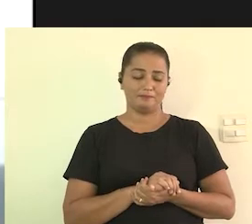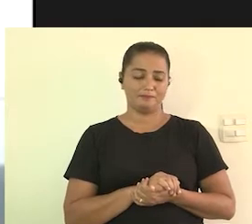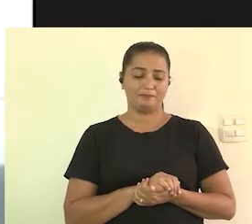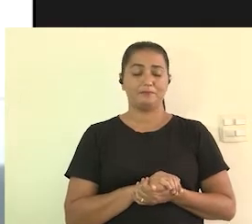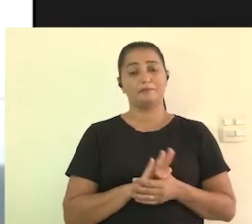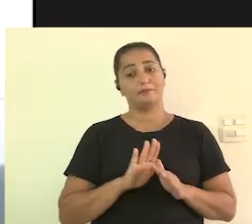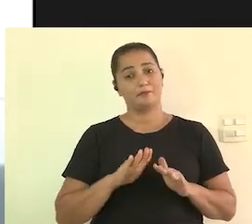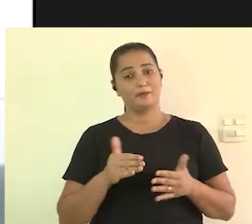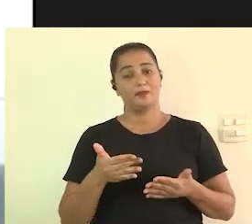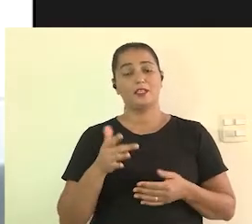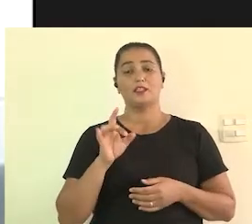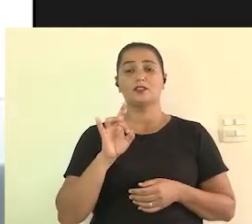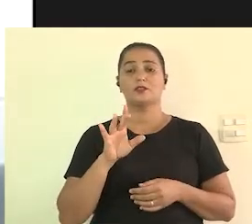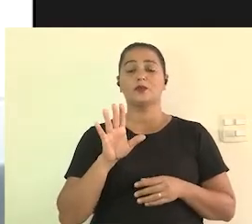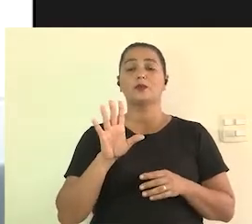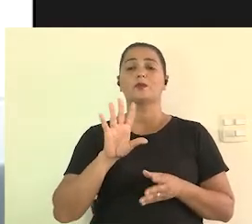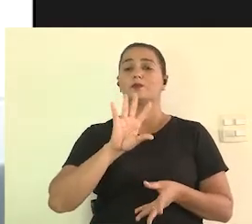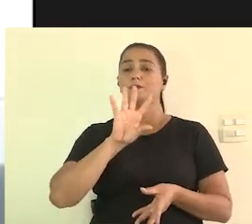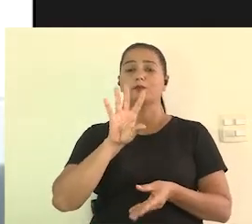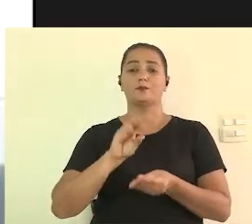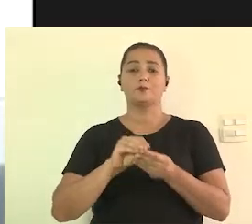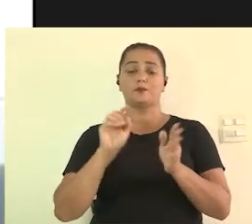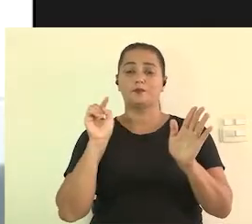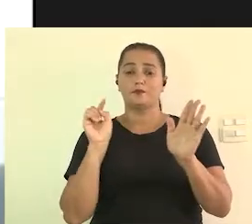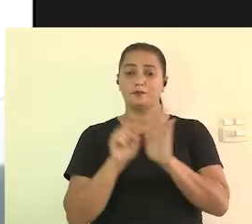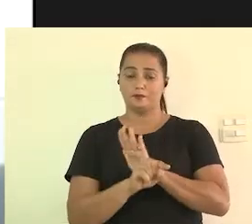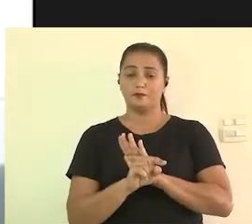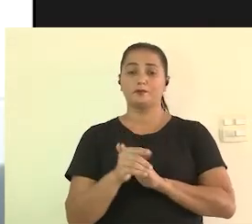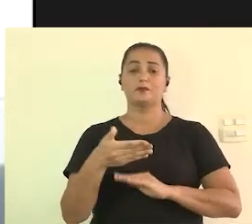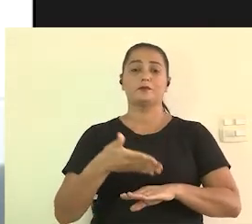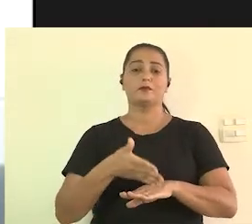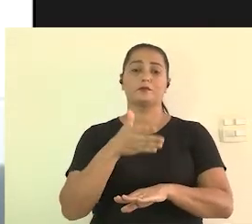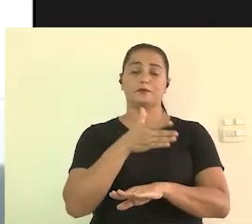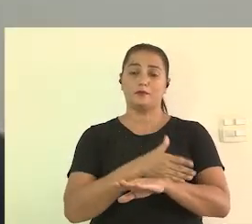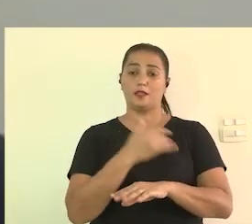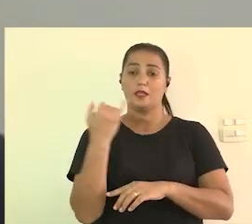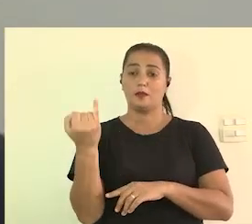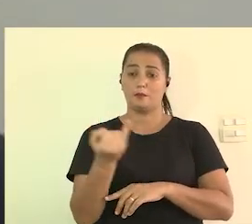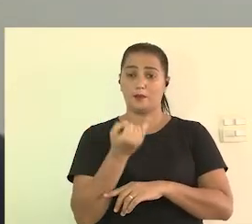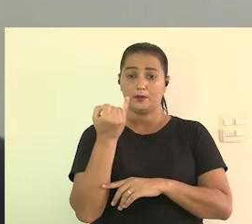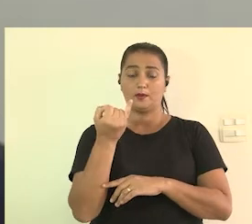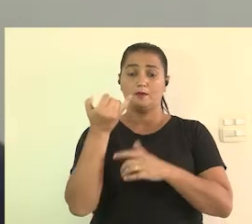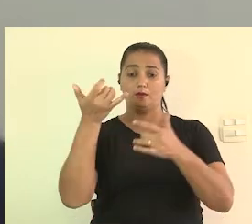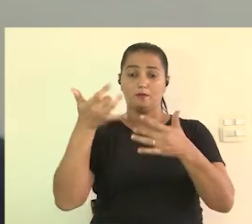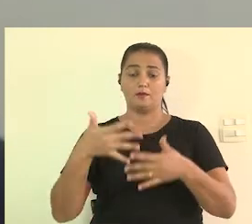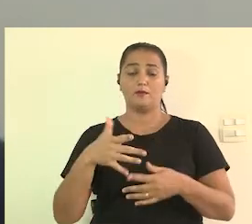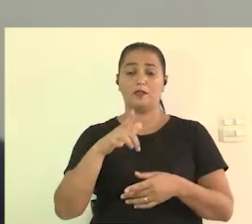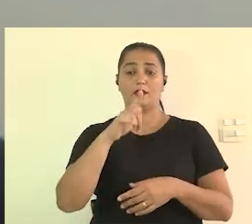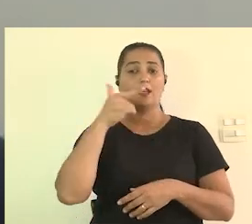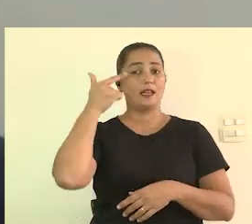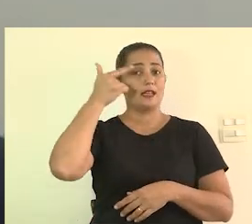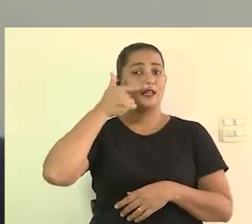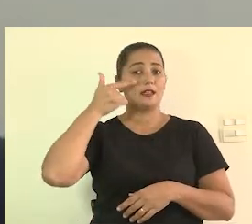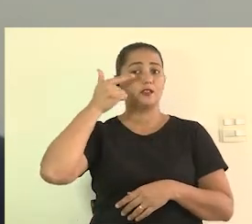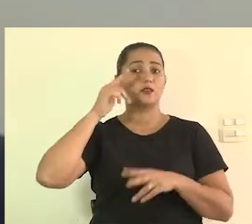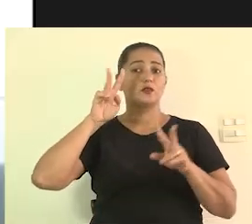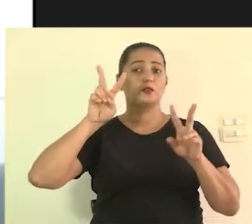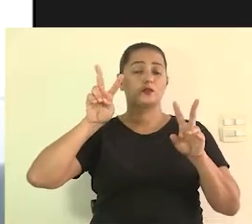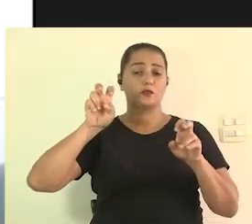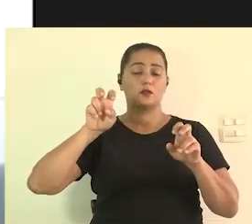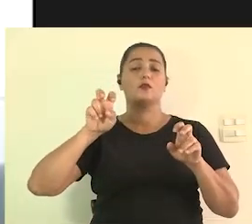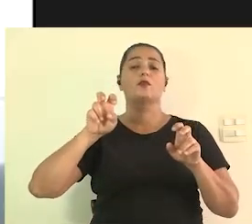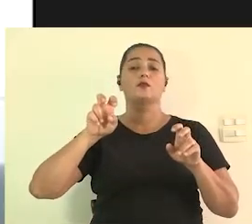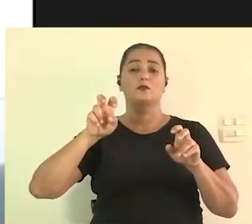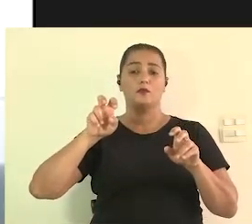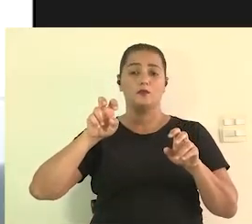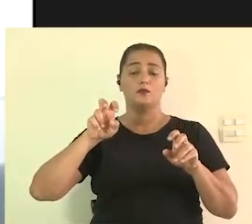então eu quero só concluir a pergunta anterior porque eu acho importante falar a Lili falou sobre a questão da